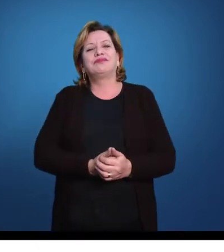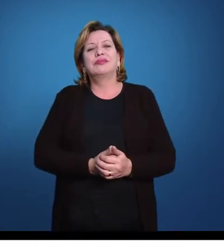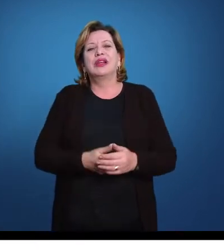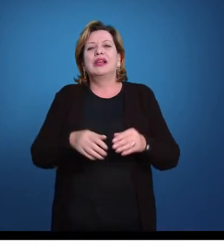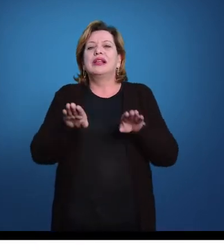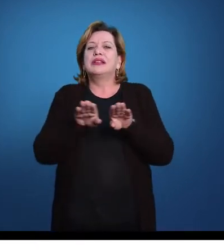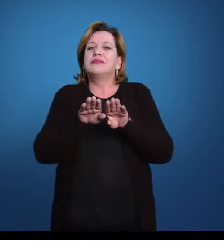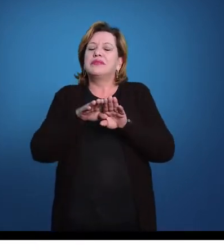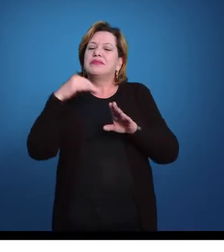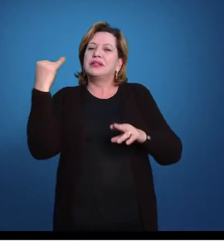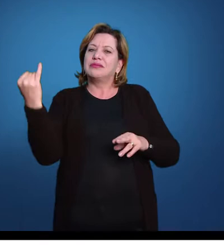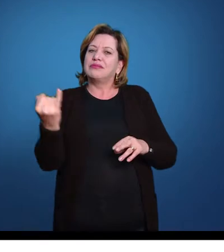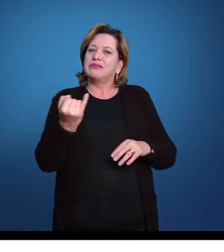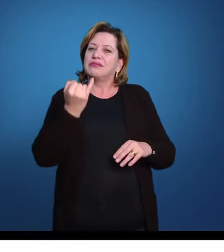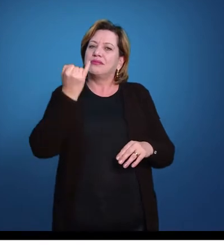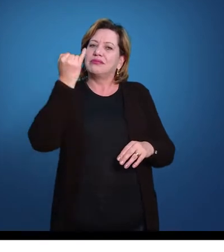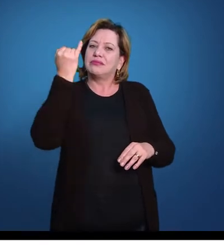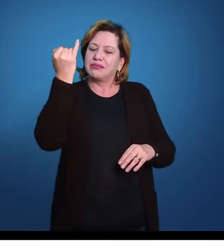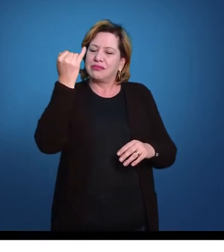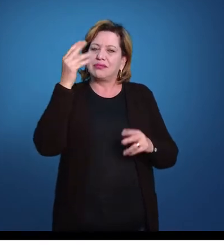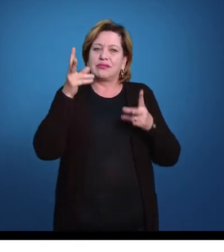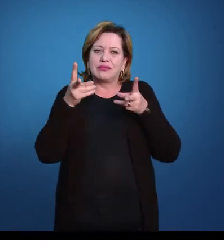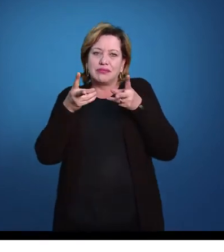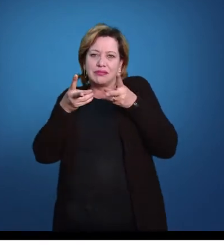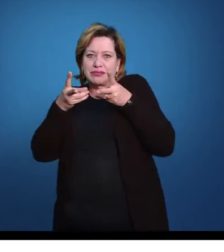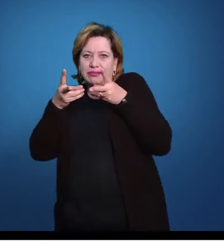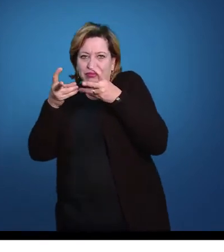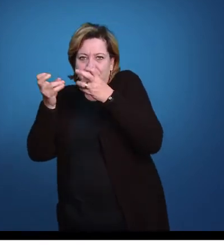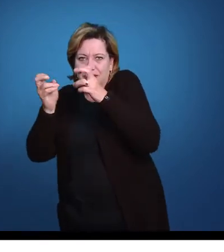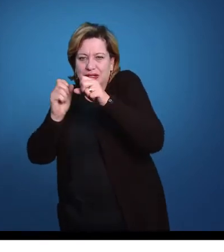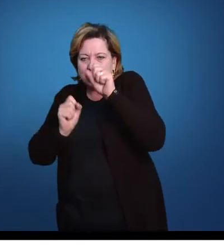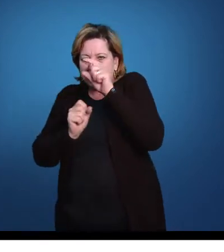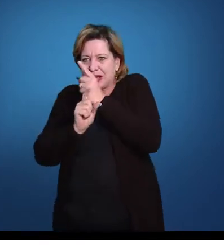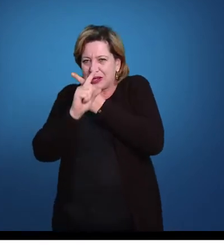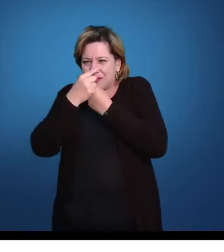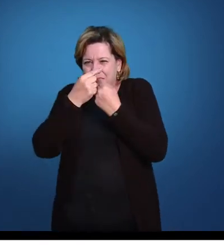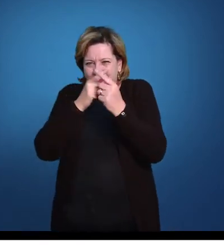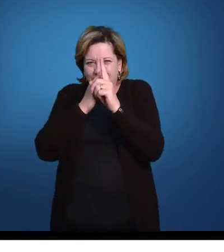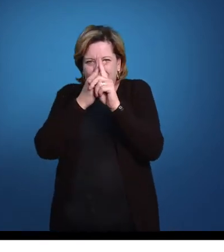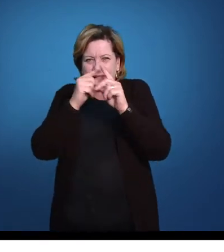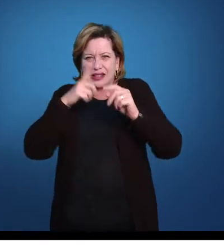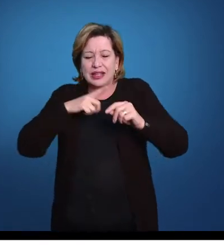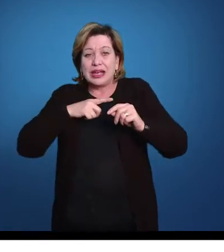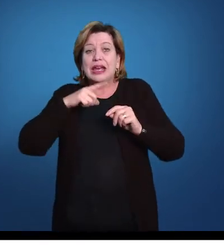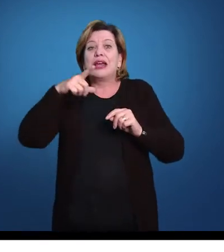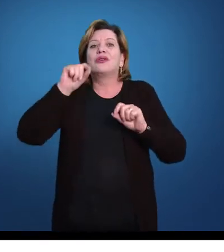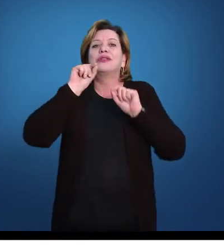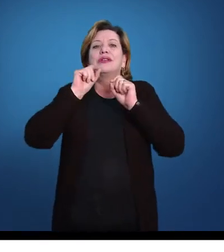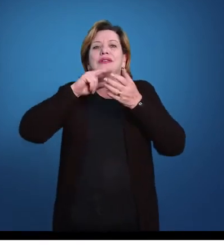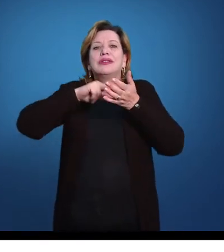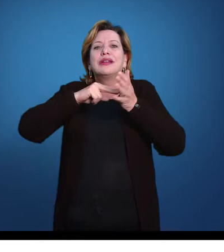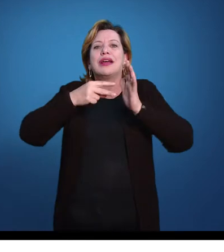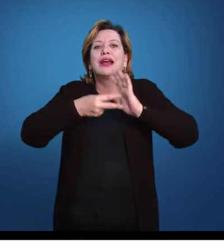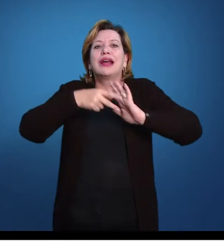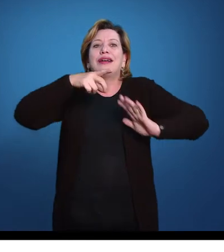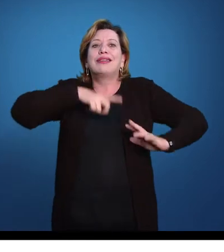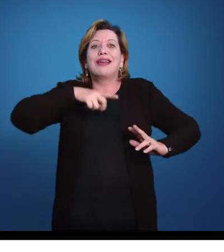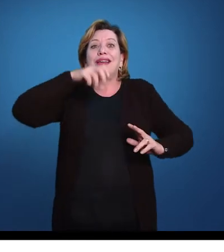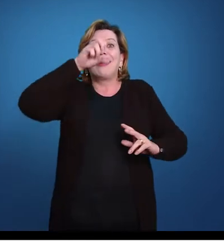chama muito a atenção nos equinodermas, além de serem espinhosos, é a simetria desses animais. Mais uma vez lembrando, então, lá do início